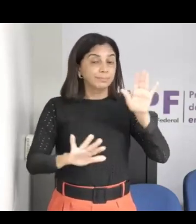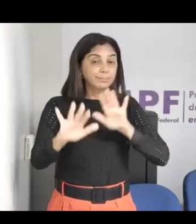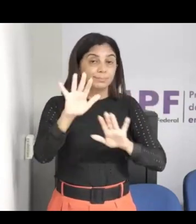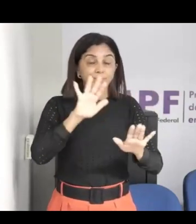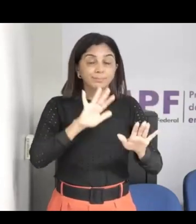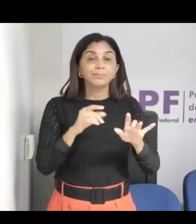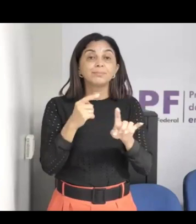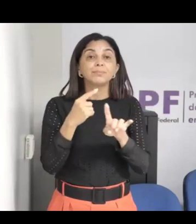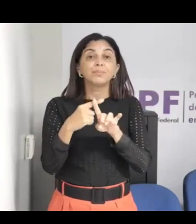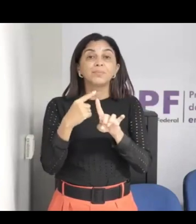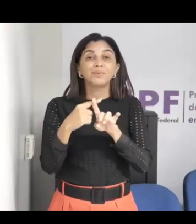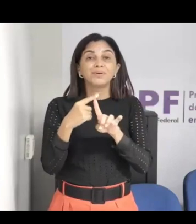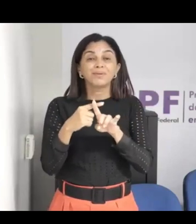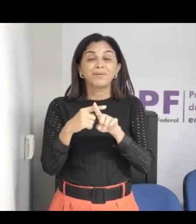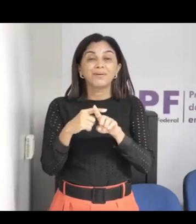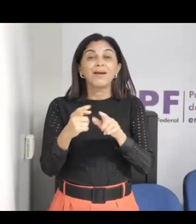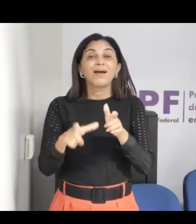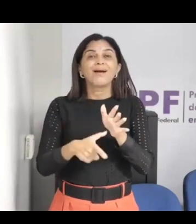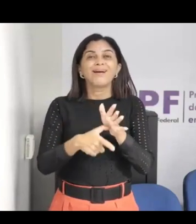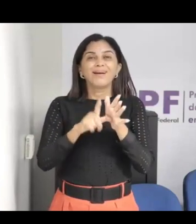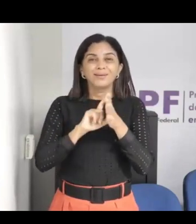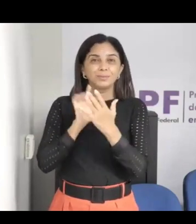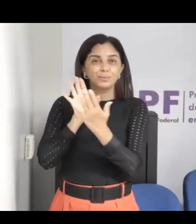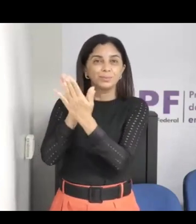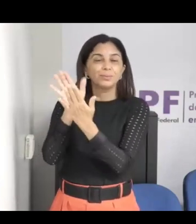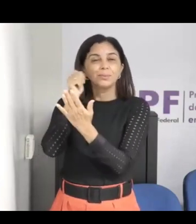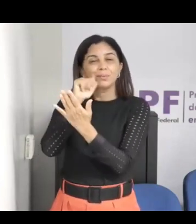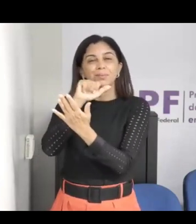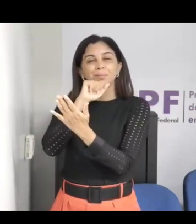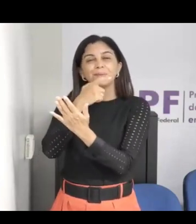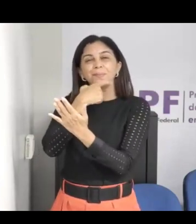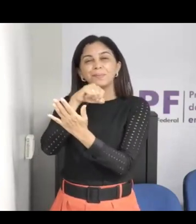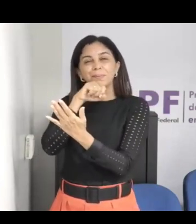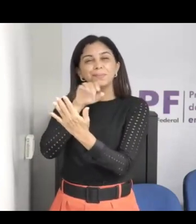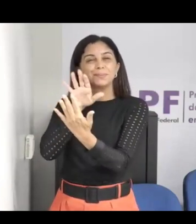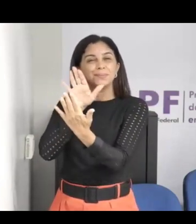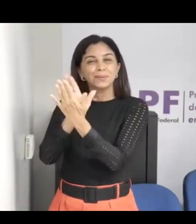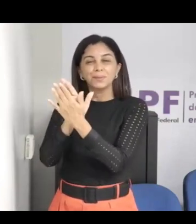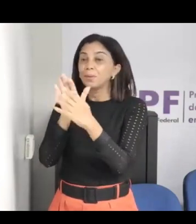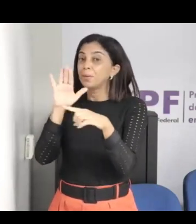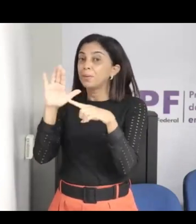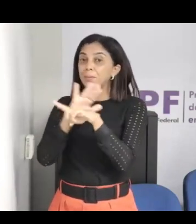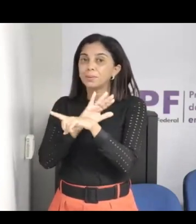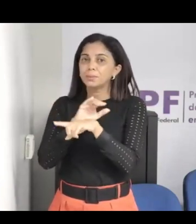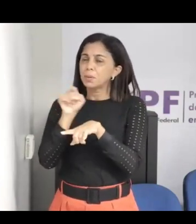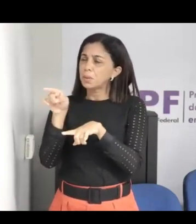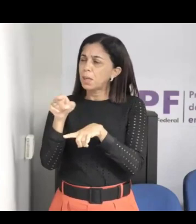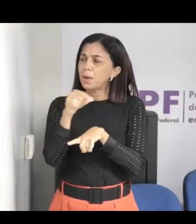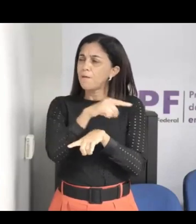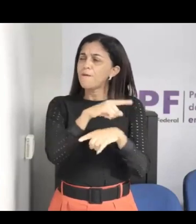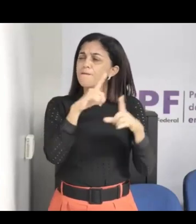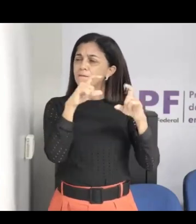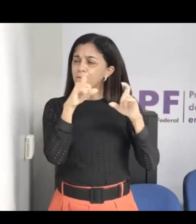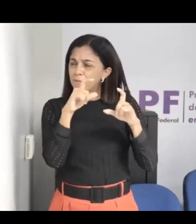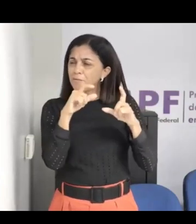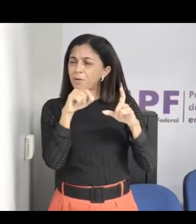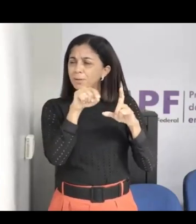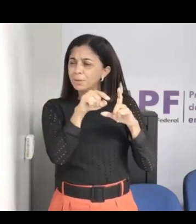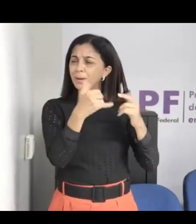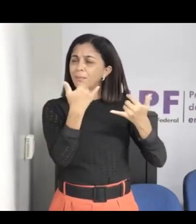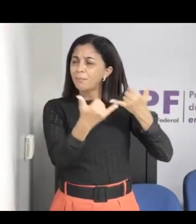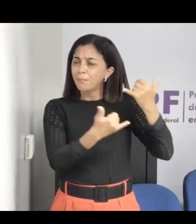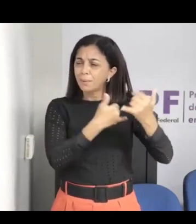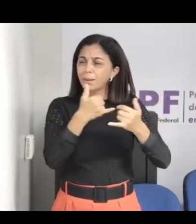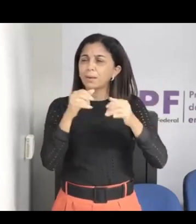pais, pede para os pais, eu posso colocar essa foto, o child funder pode usar publicamente essa foto, aí se a mãe e o pai fala, olha, fala